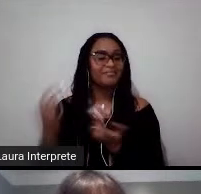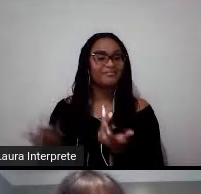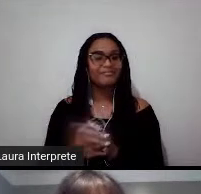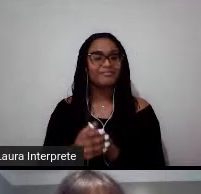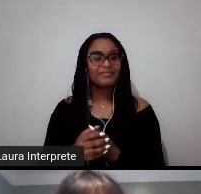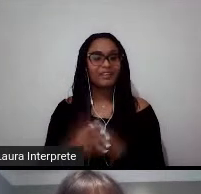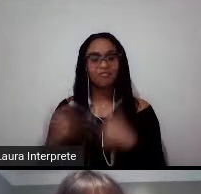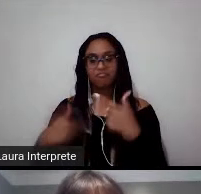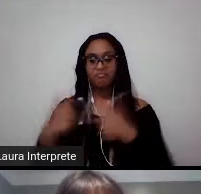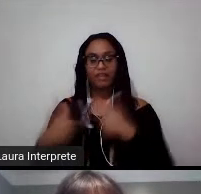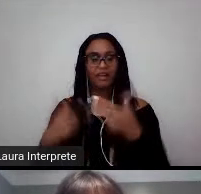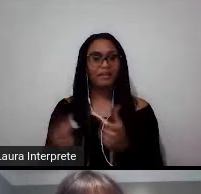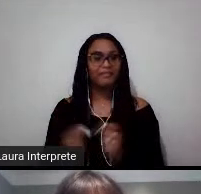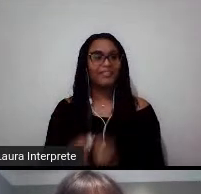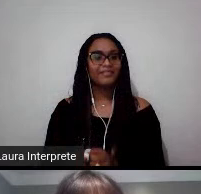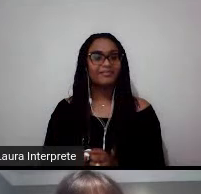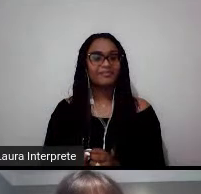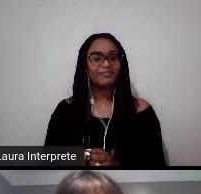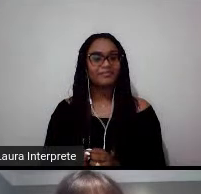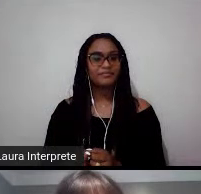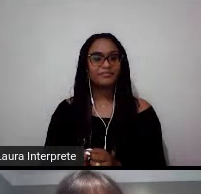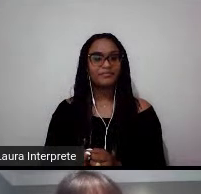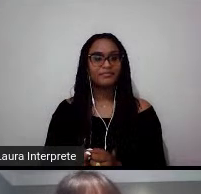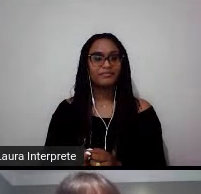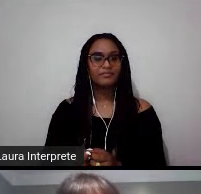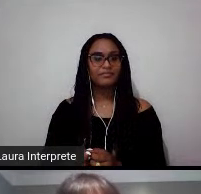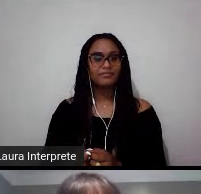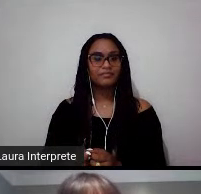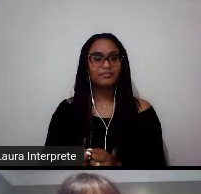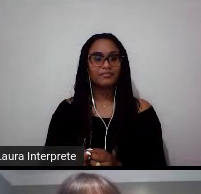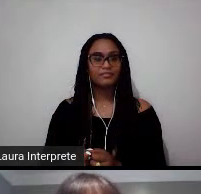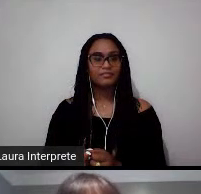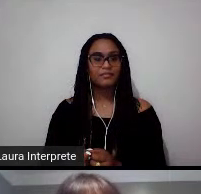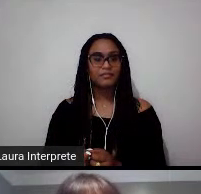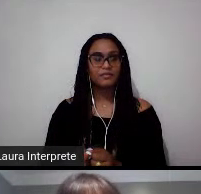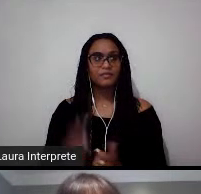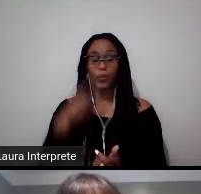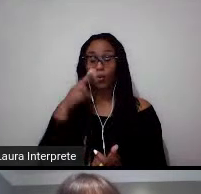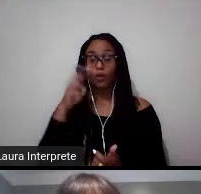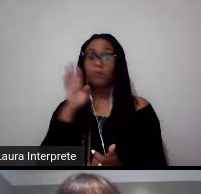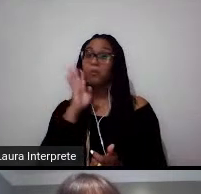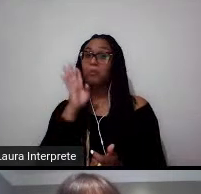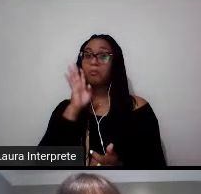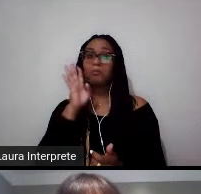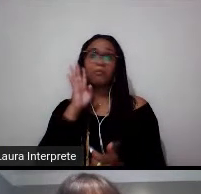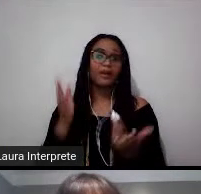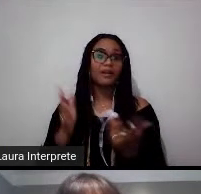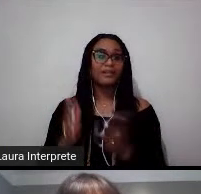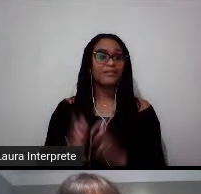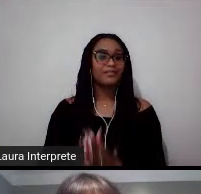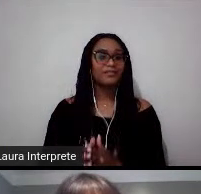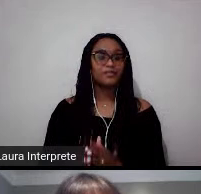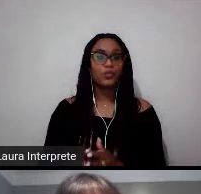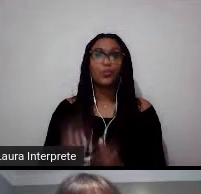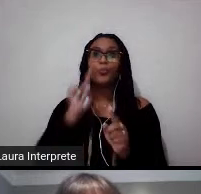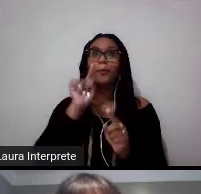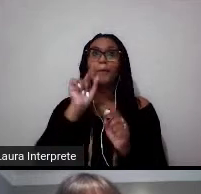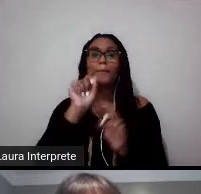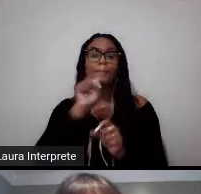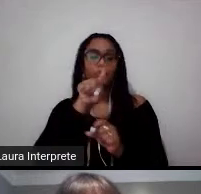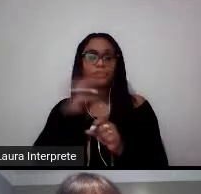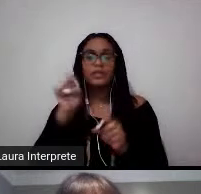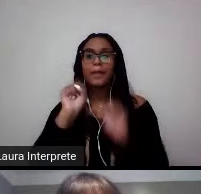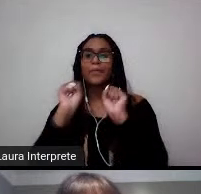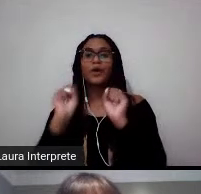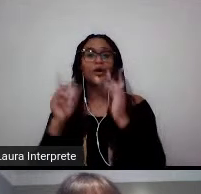segurança lá. Foi muito legal. E assim, você tem essa oportunidade de ir entrando em contato com outras pessoas que